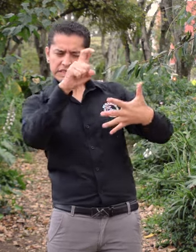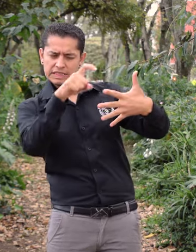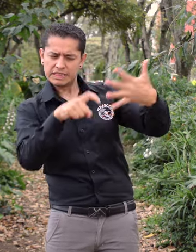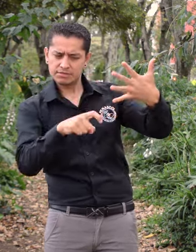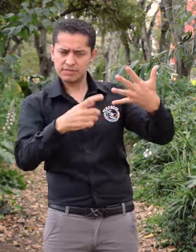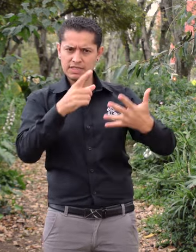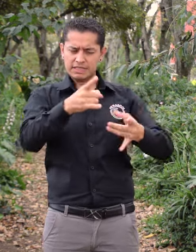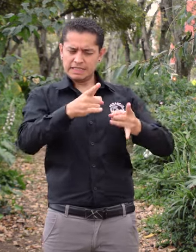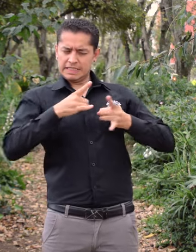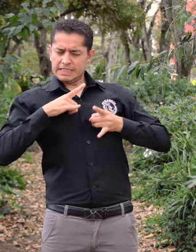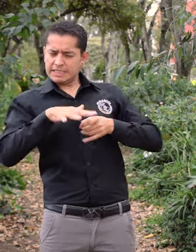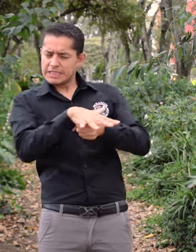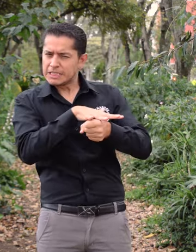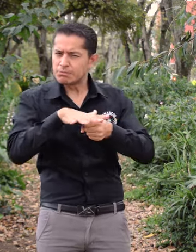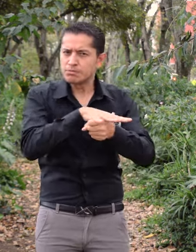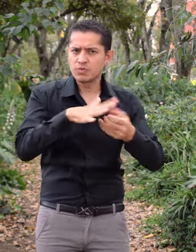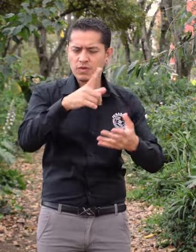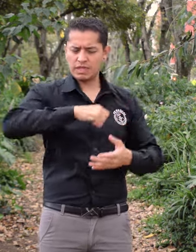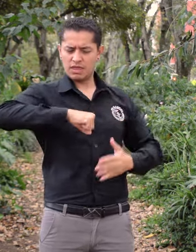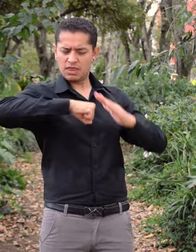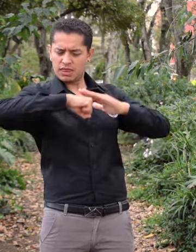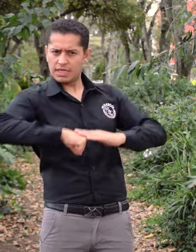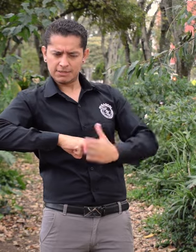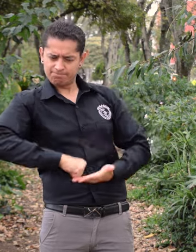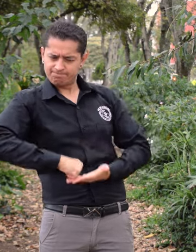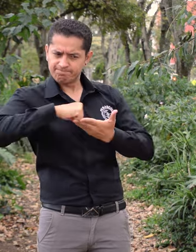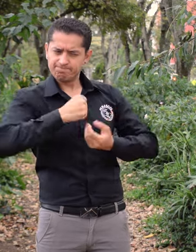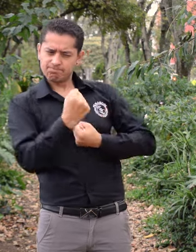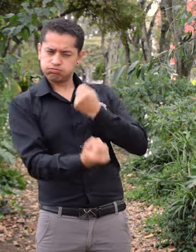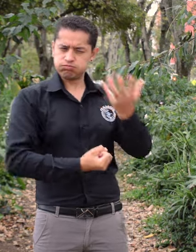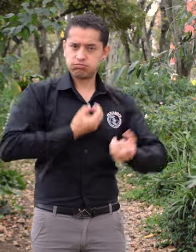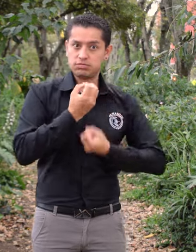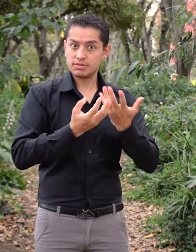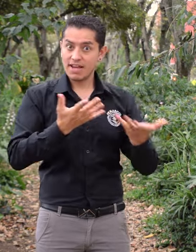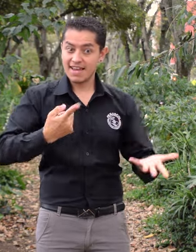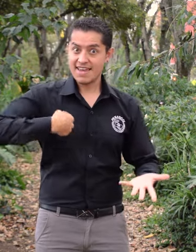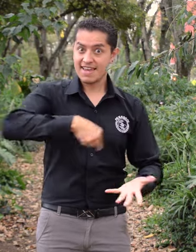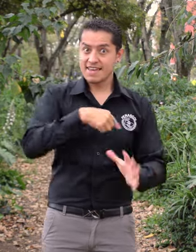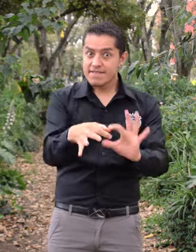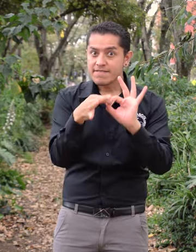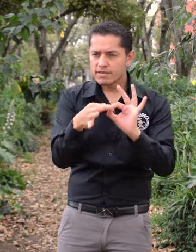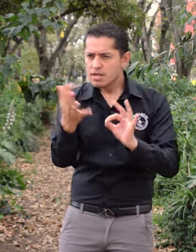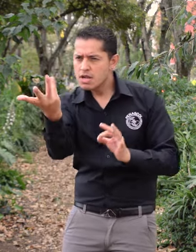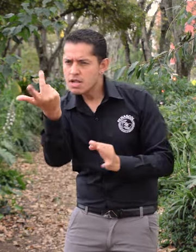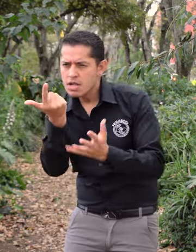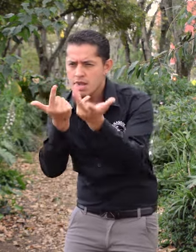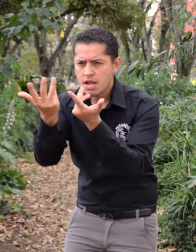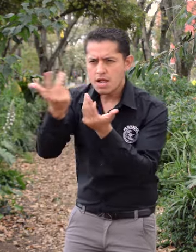necesidades, percepciones y derechos será parte de las acciones y elementos para la